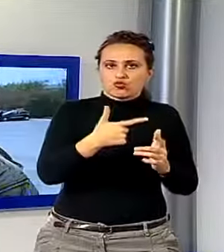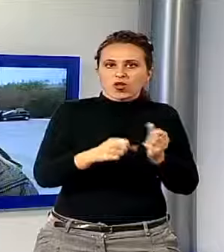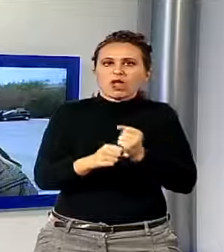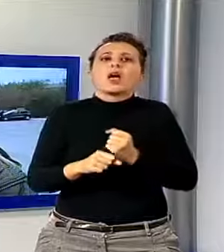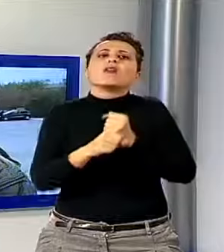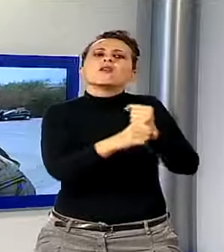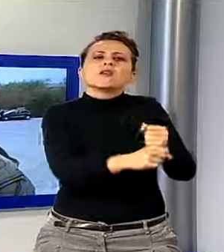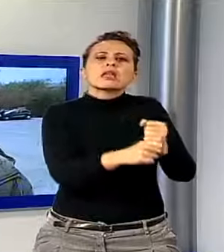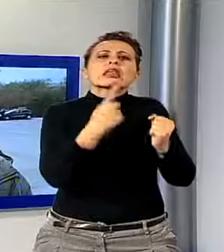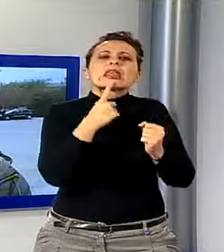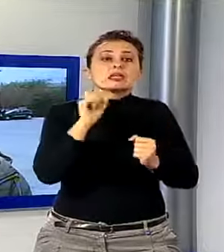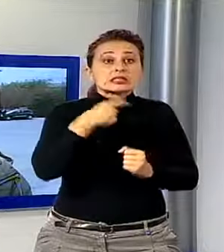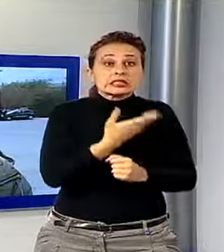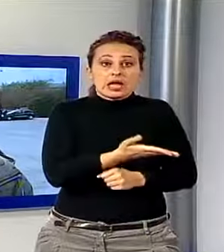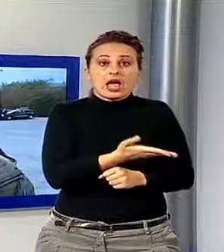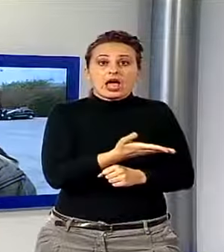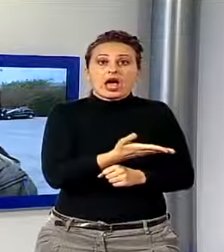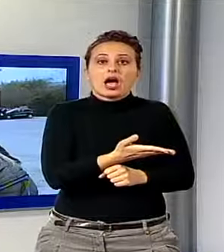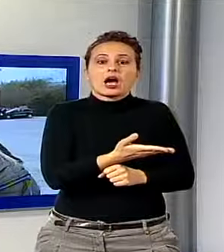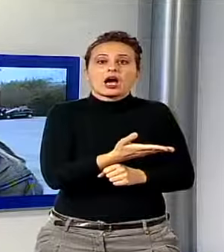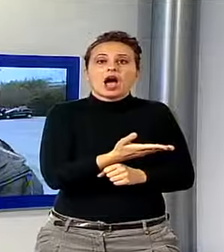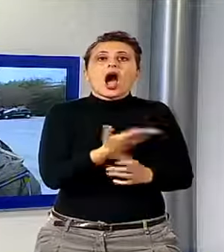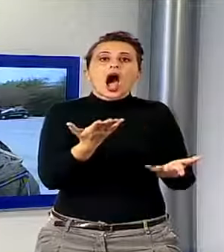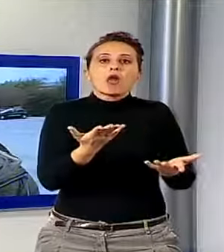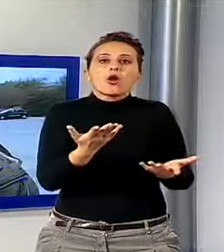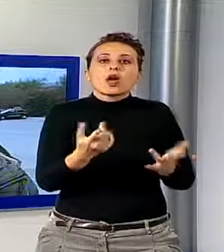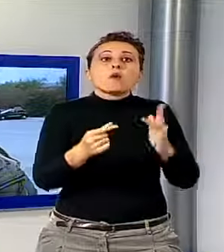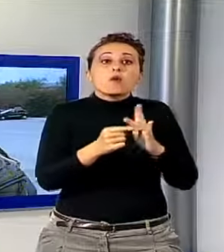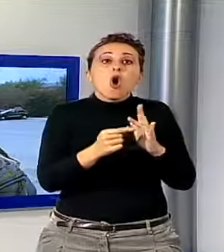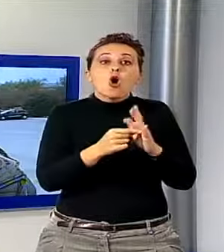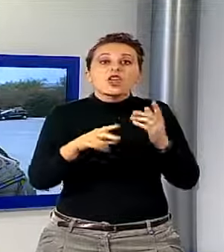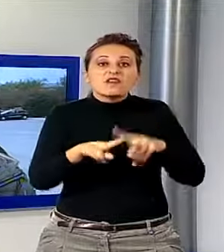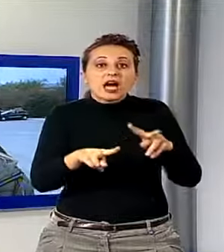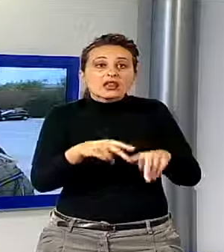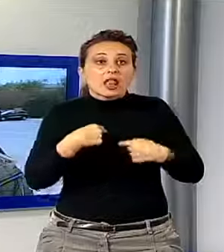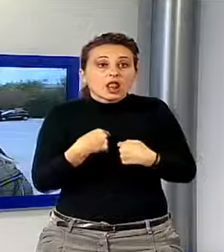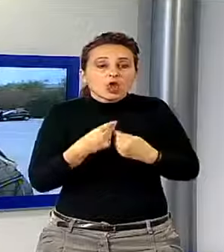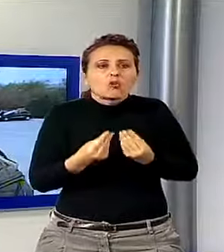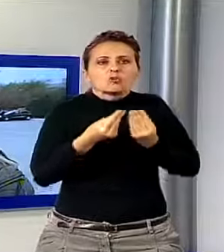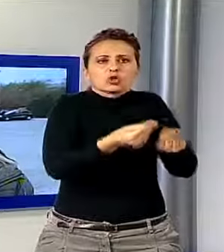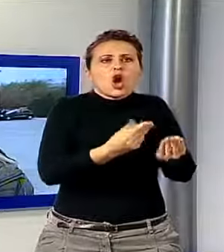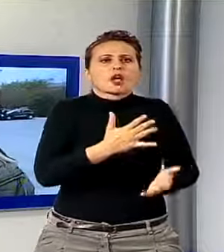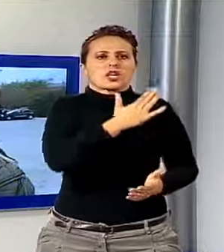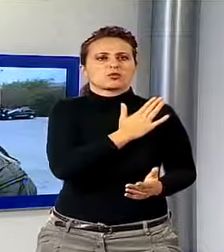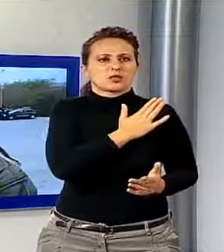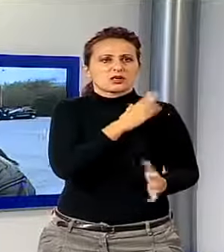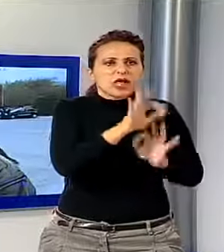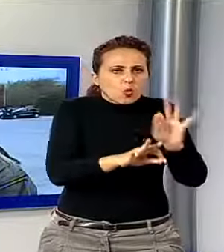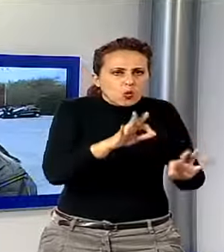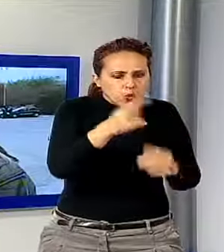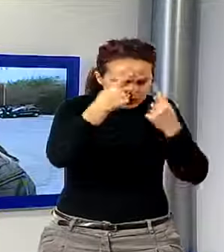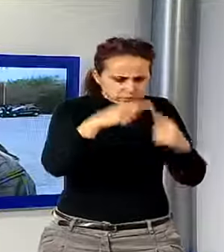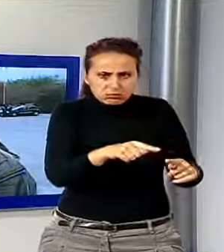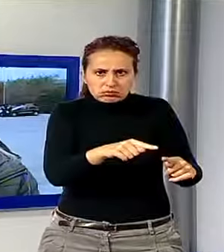io affidavo la mia bambina agli zii, alla moglie di mio fratello, ma perché è ovvio e